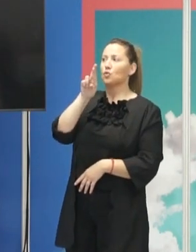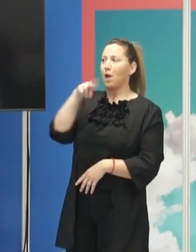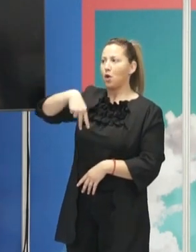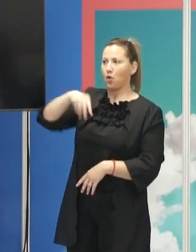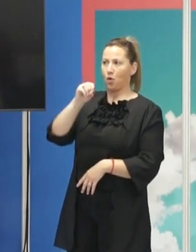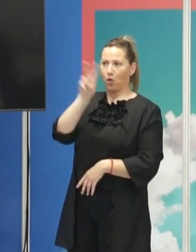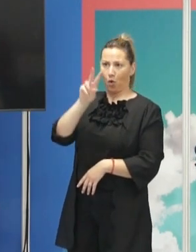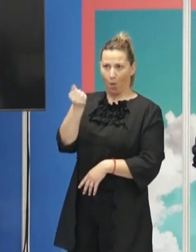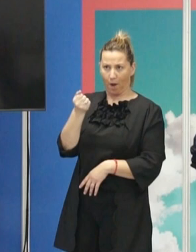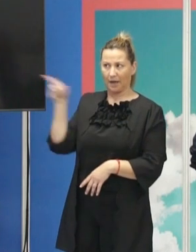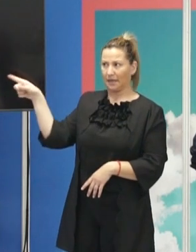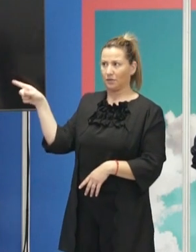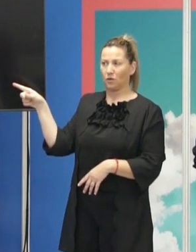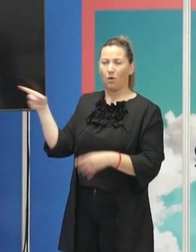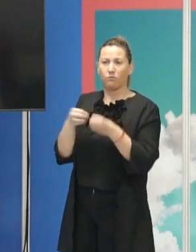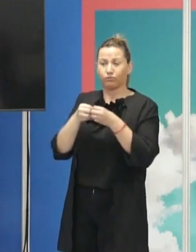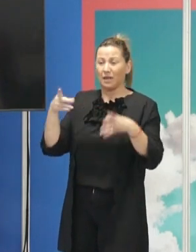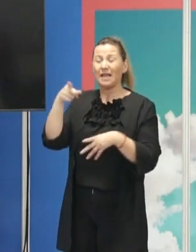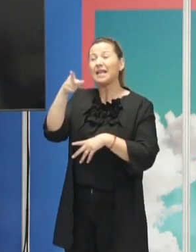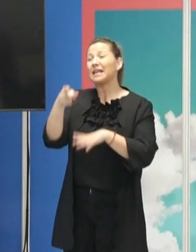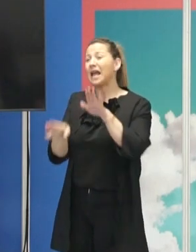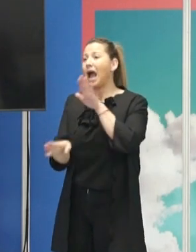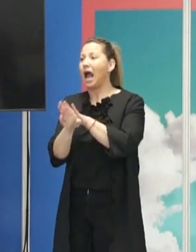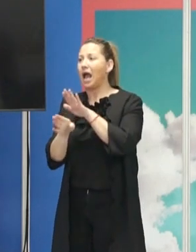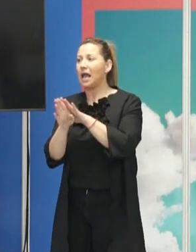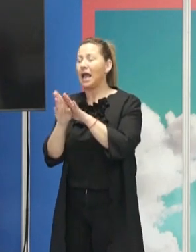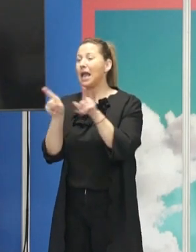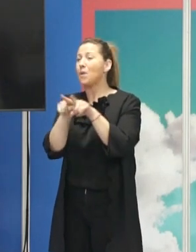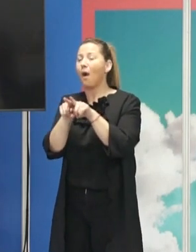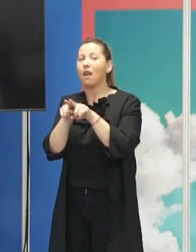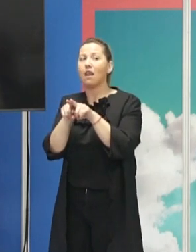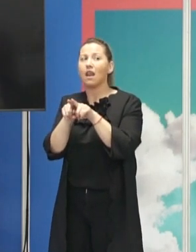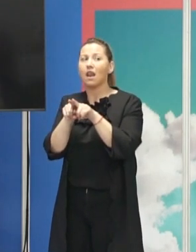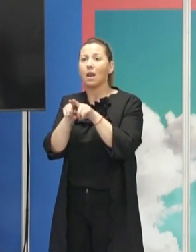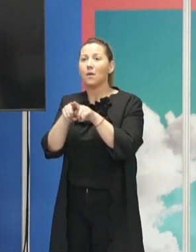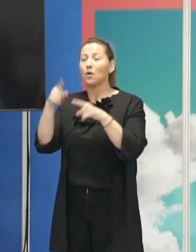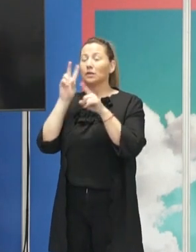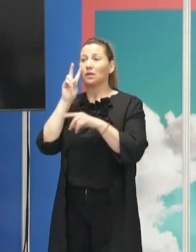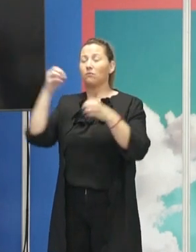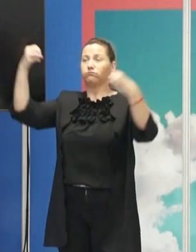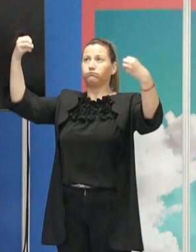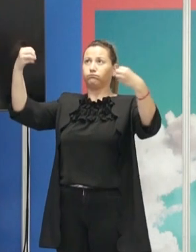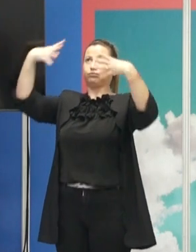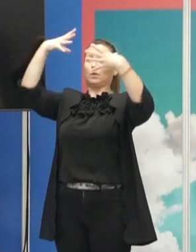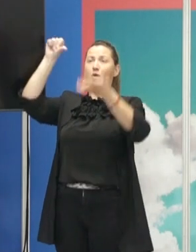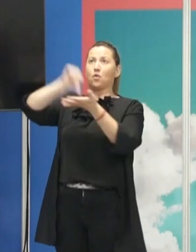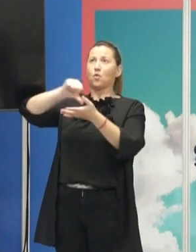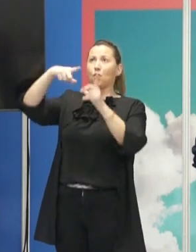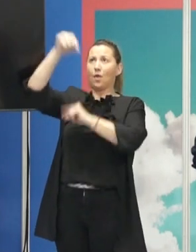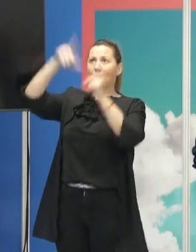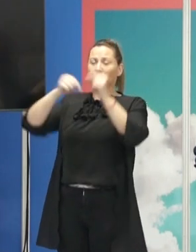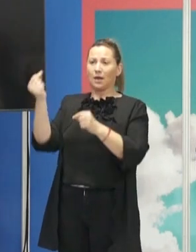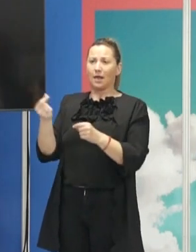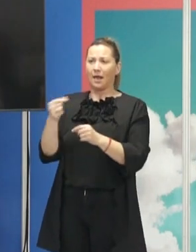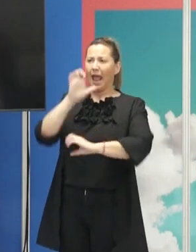de miles de kilómetros por segundo, que están siendo a su vez iluminados por lo que ha quedado del núcleo de la estrella, una estrella de neutrones